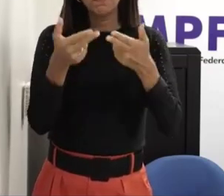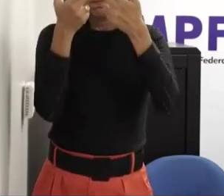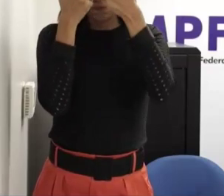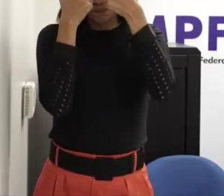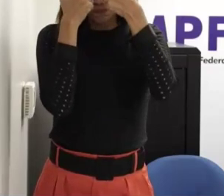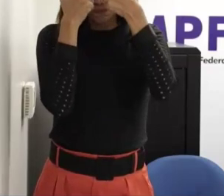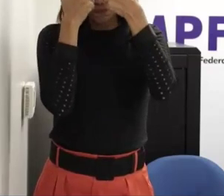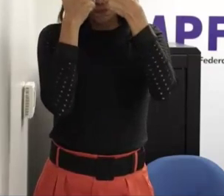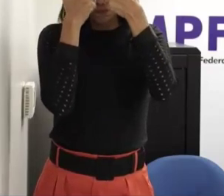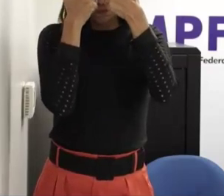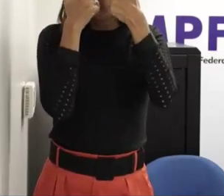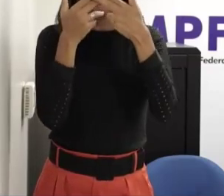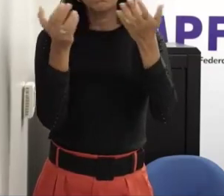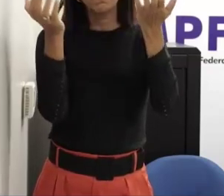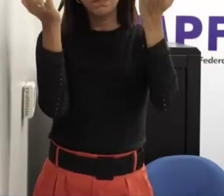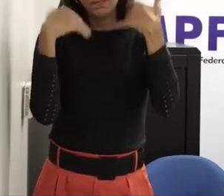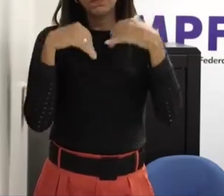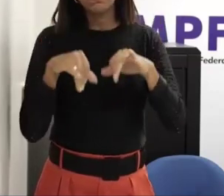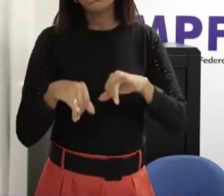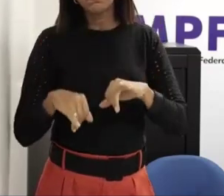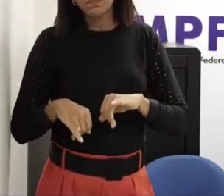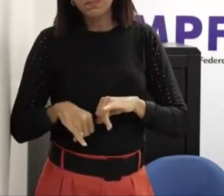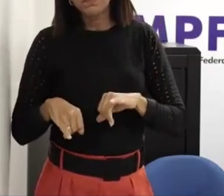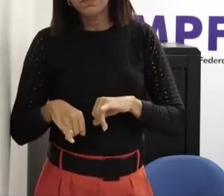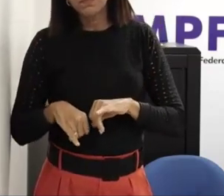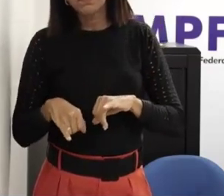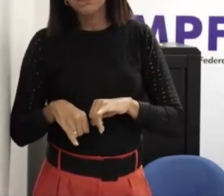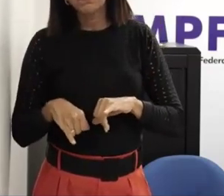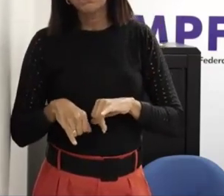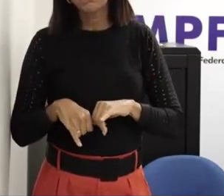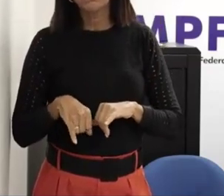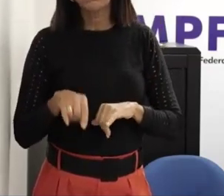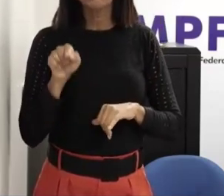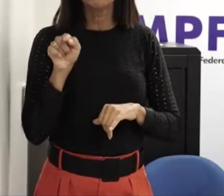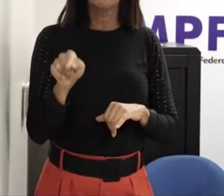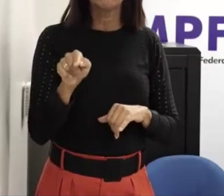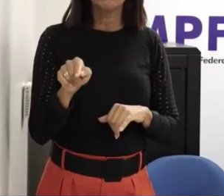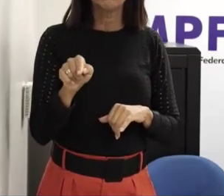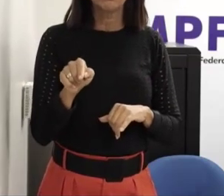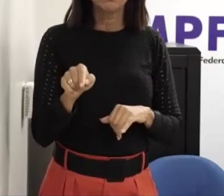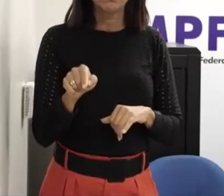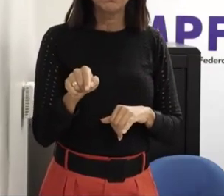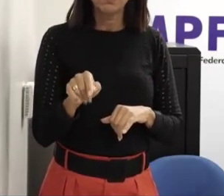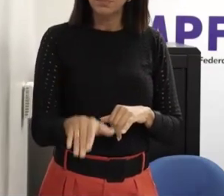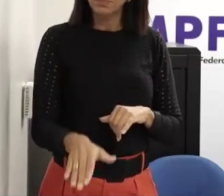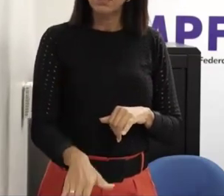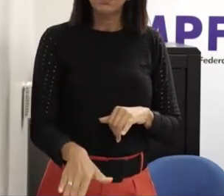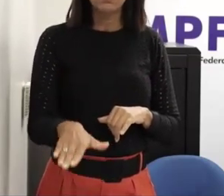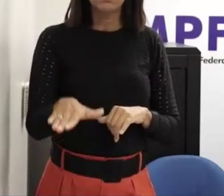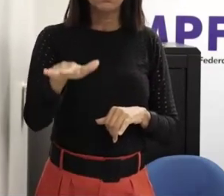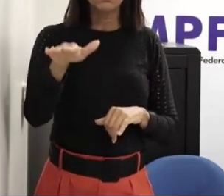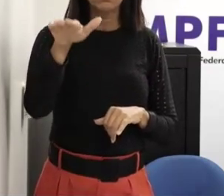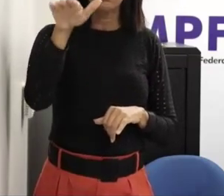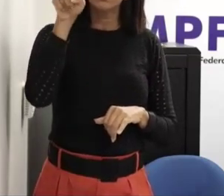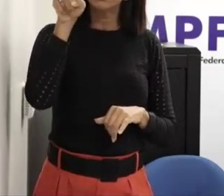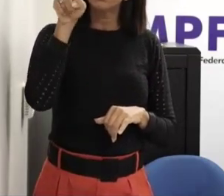precoce é acaba muitas vezes fazendo isso na vida adulta né então parece